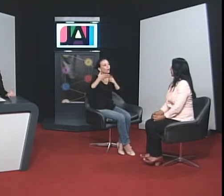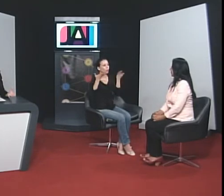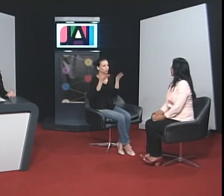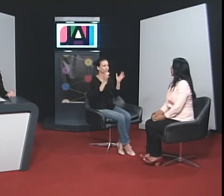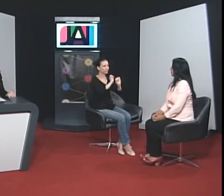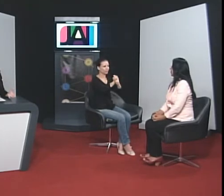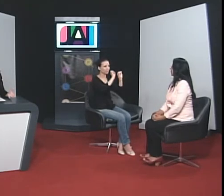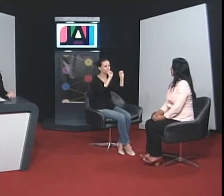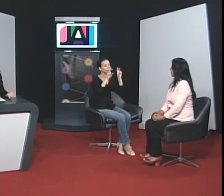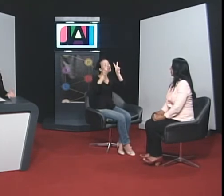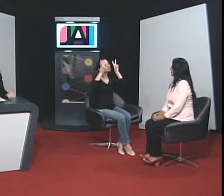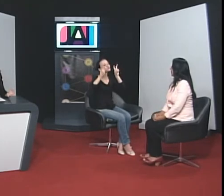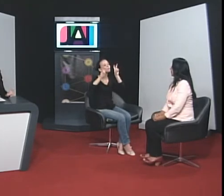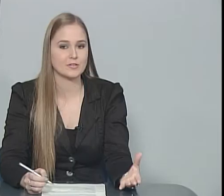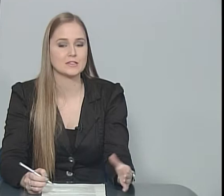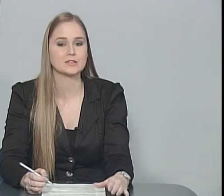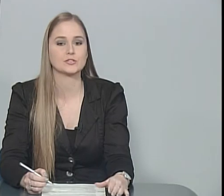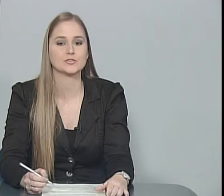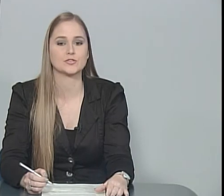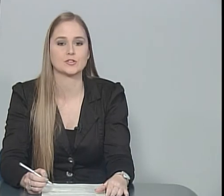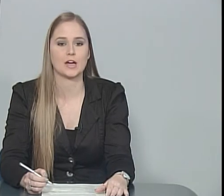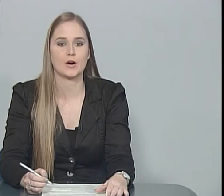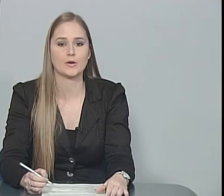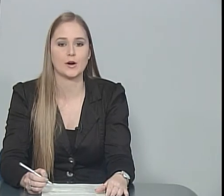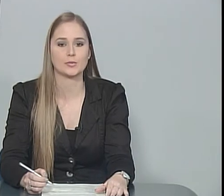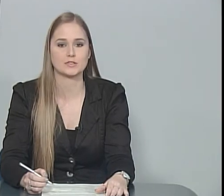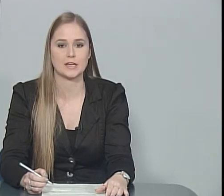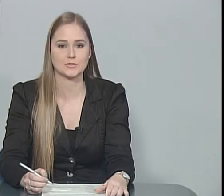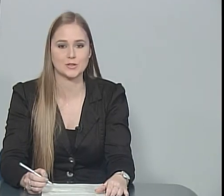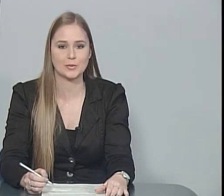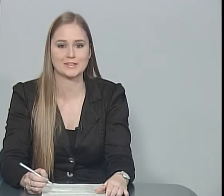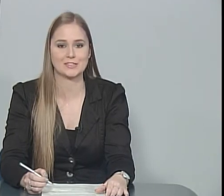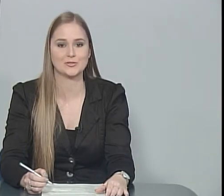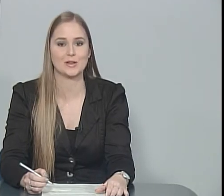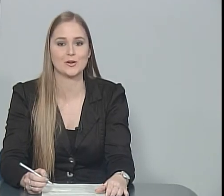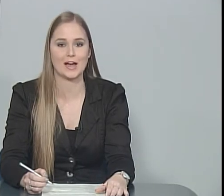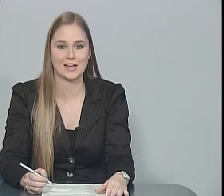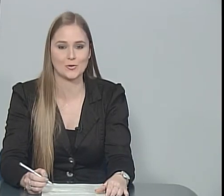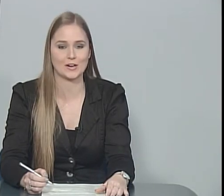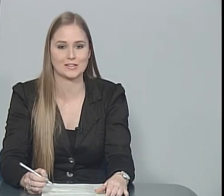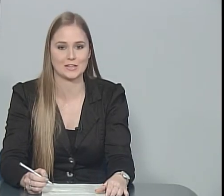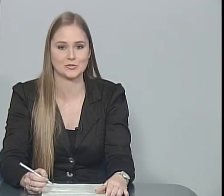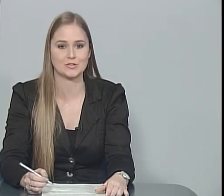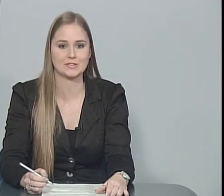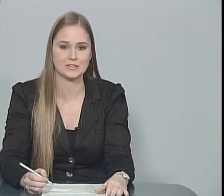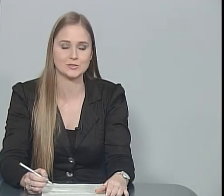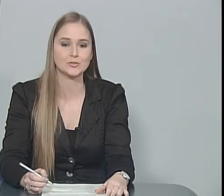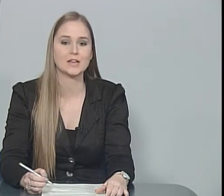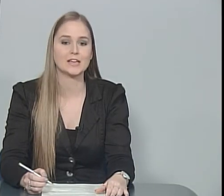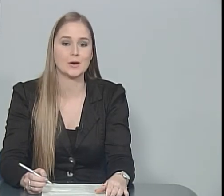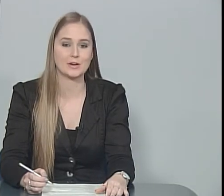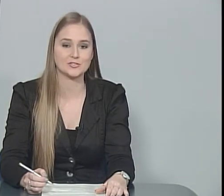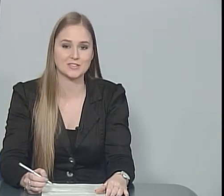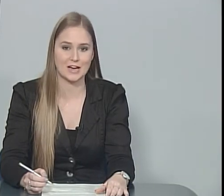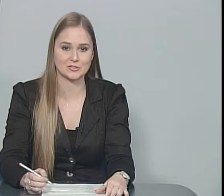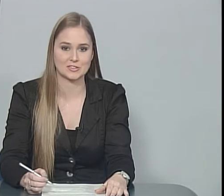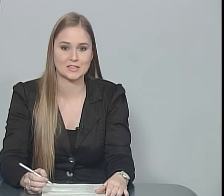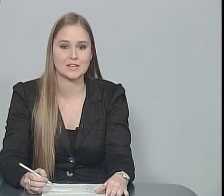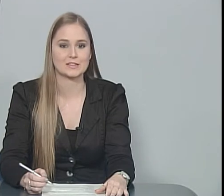institucional. A avaliação institucional é um processo que pretende melhorar a qualidade do ensino e aprendizagem. Na